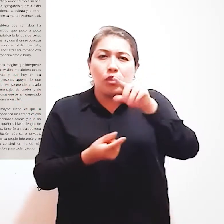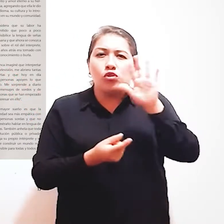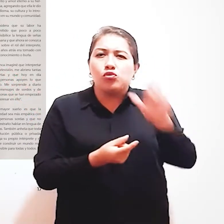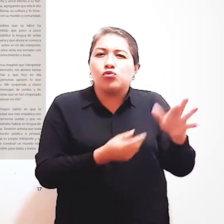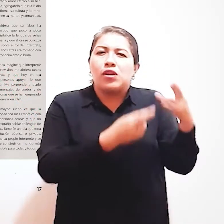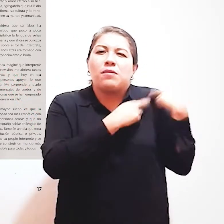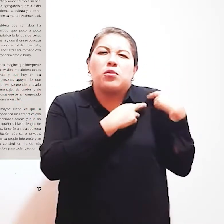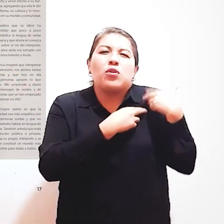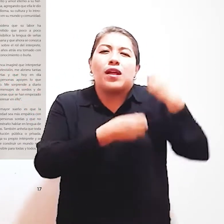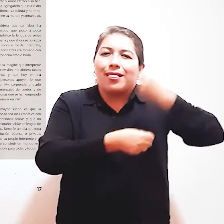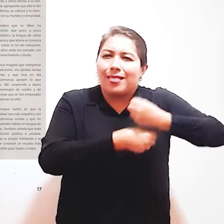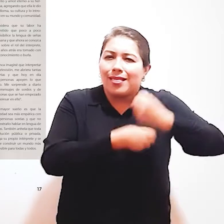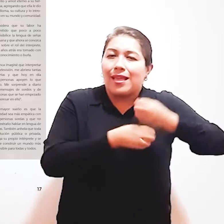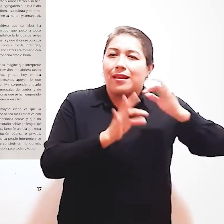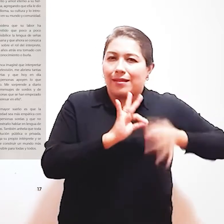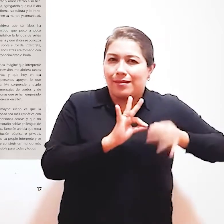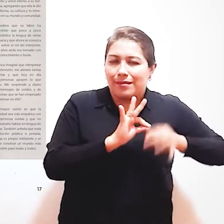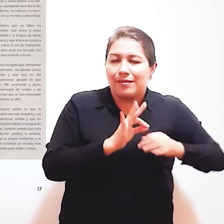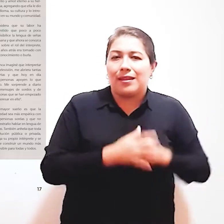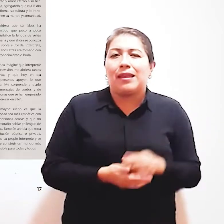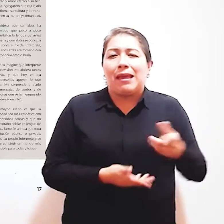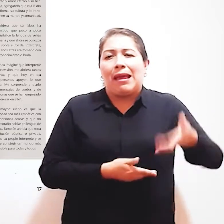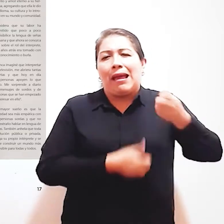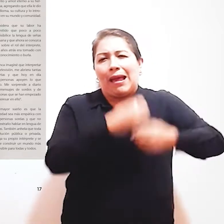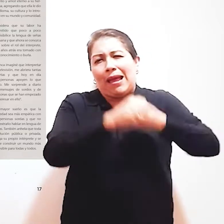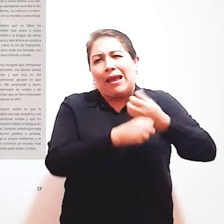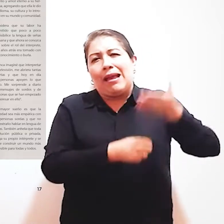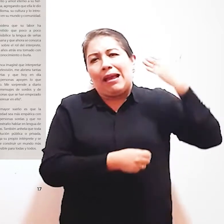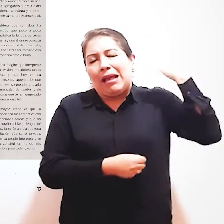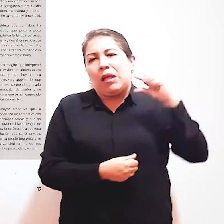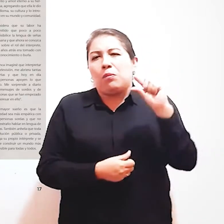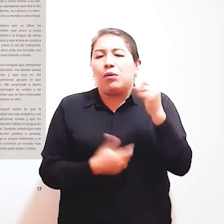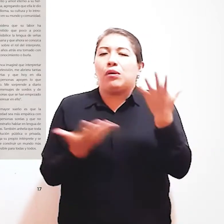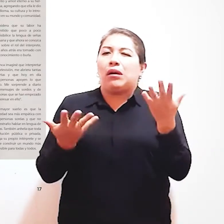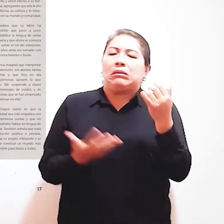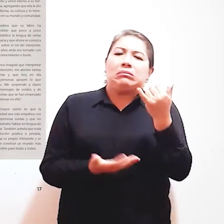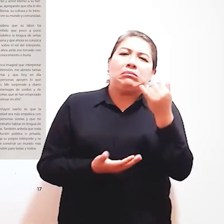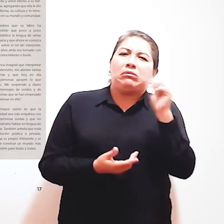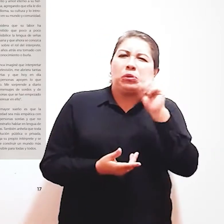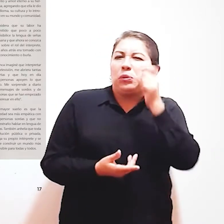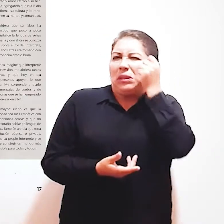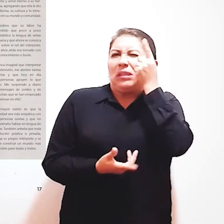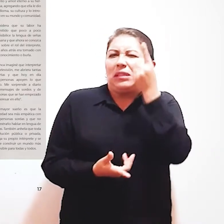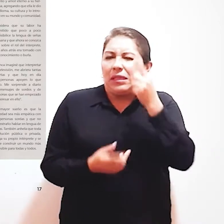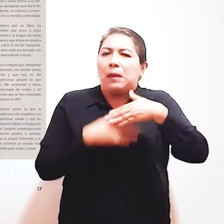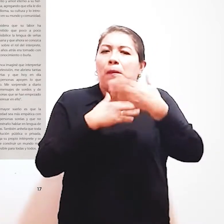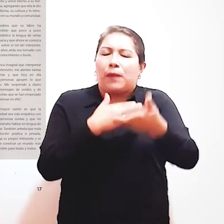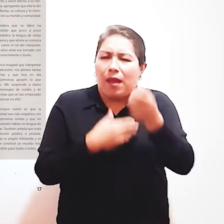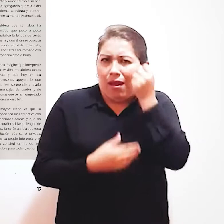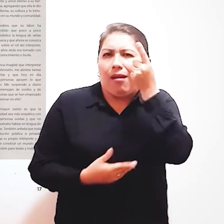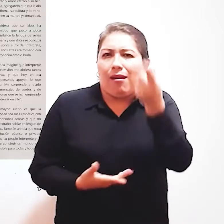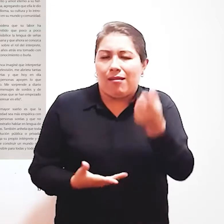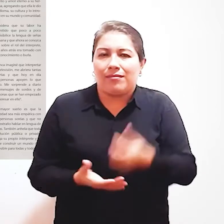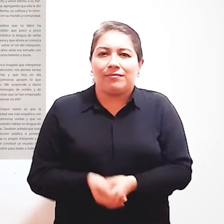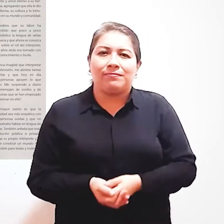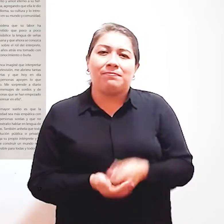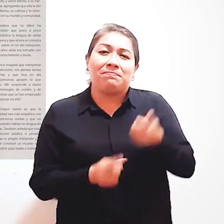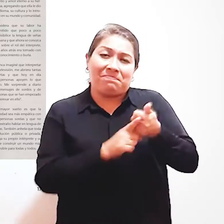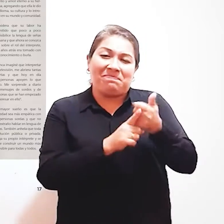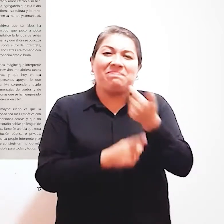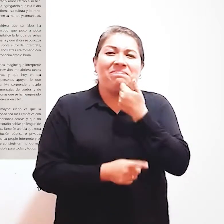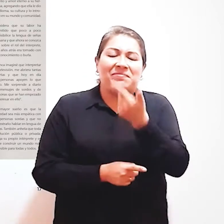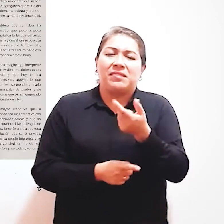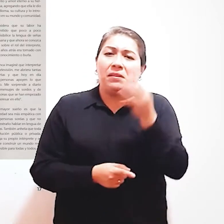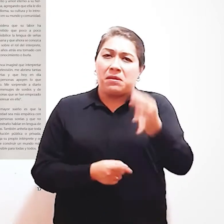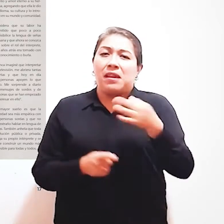Sobre el rol del intérprete Que años atrás Era tomada con desconocimiento O burla Nunca imaginé que interpretar en